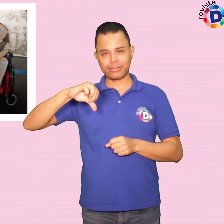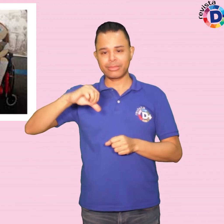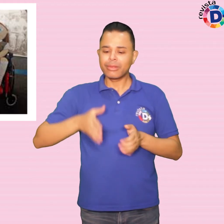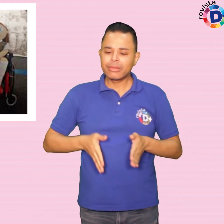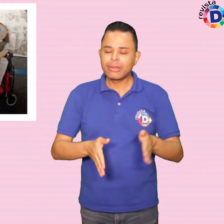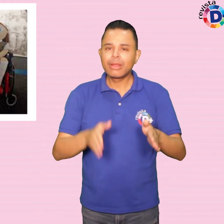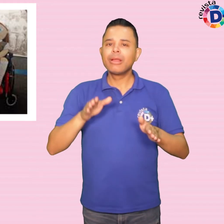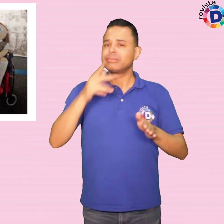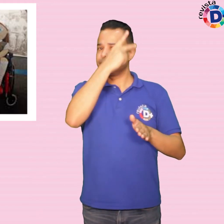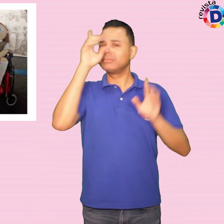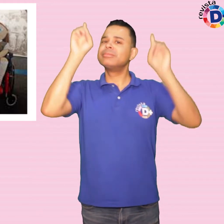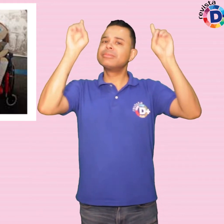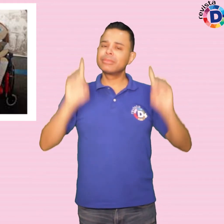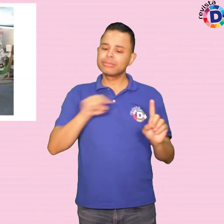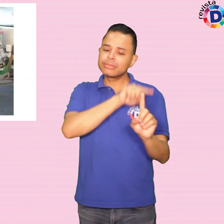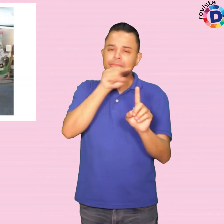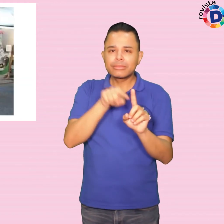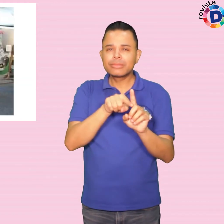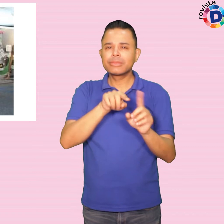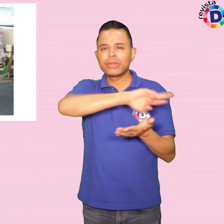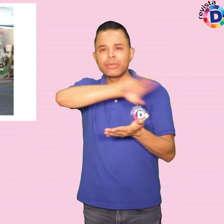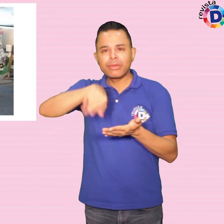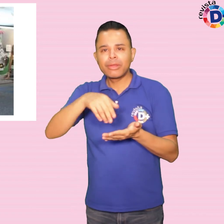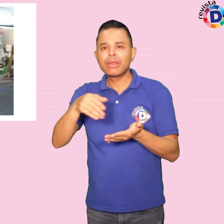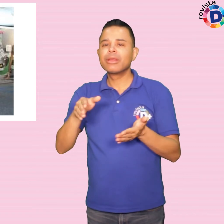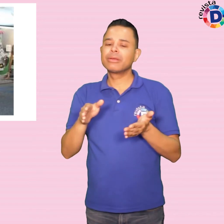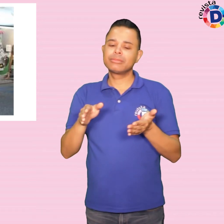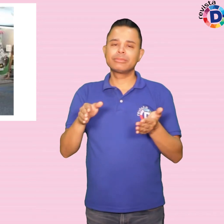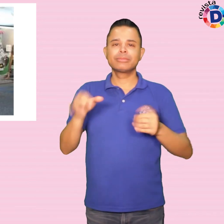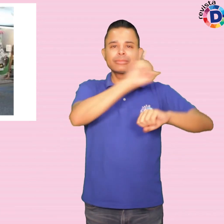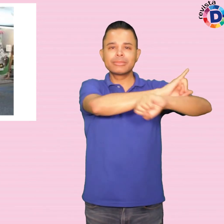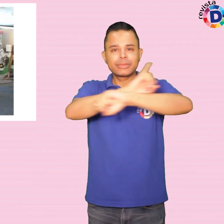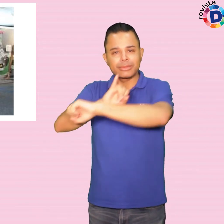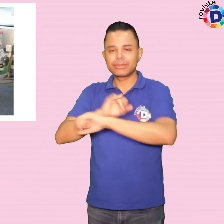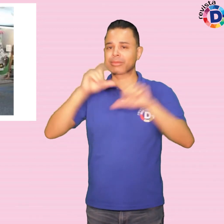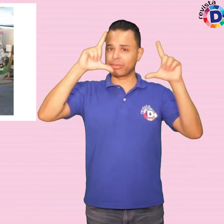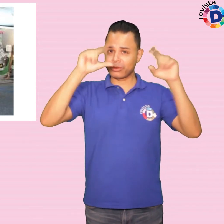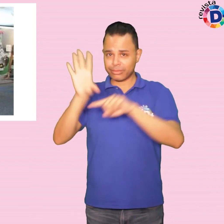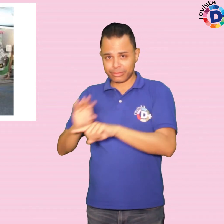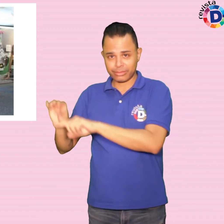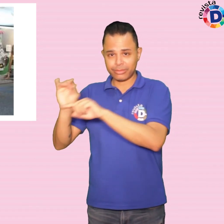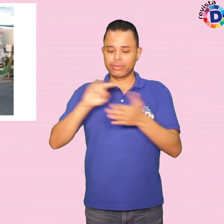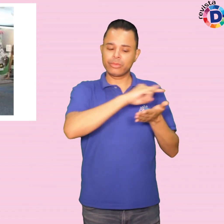tem o propósito de reunir em um só espaço fotografias, documentos,